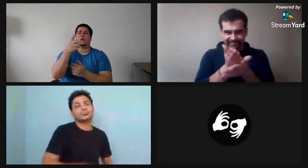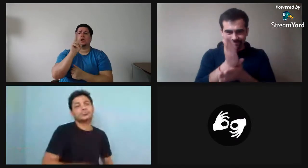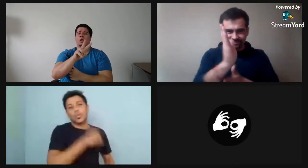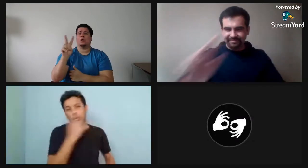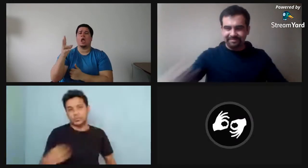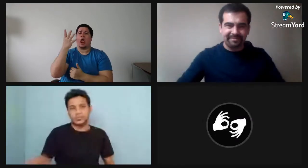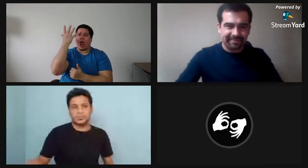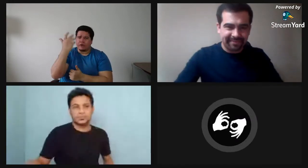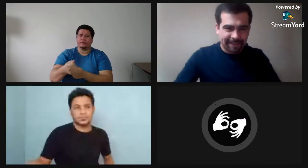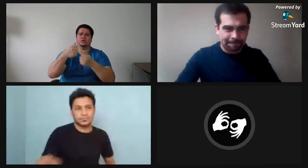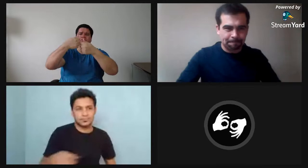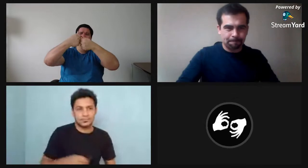Súper, está muy claro.